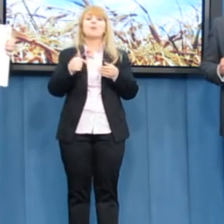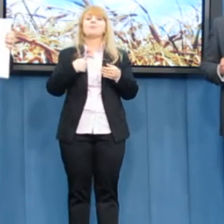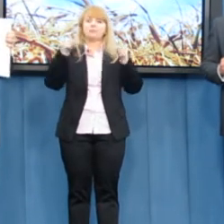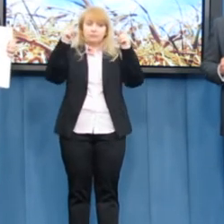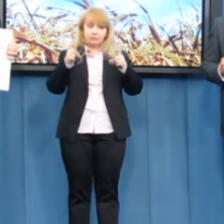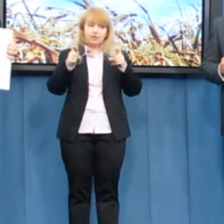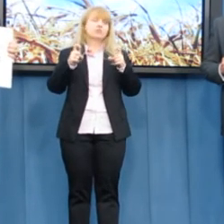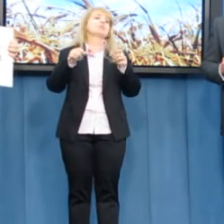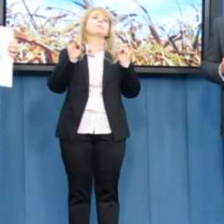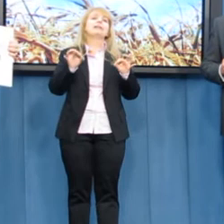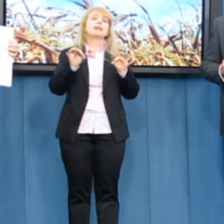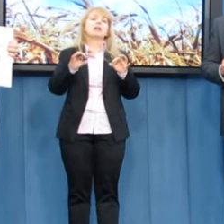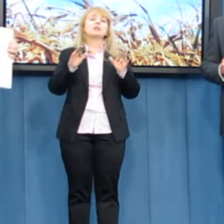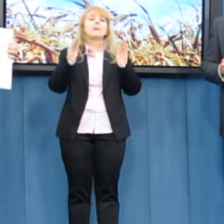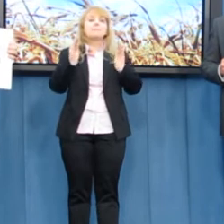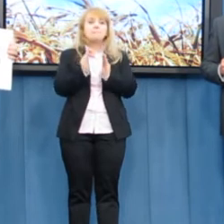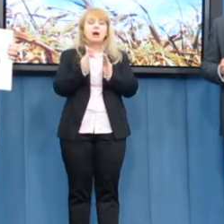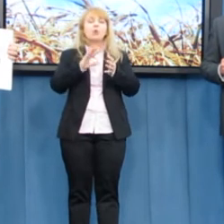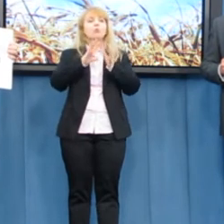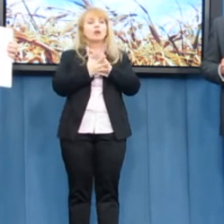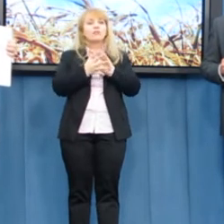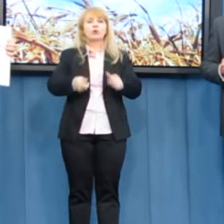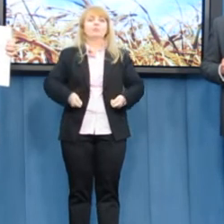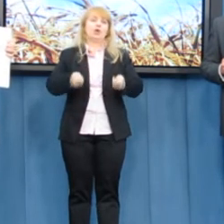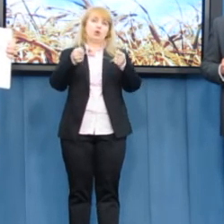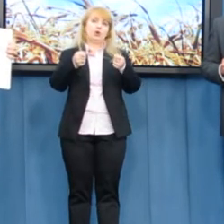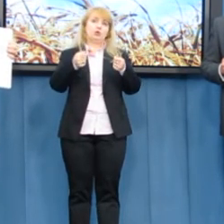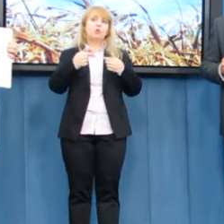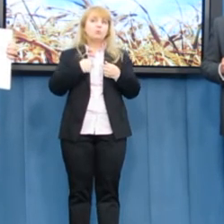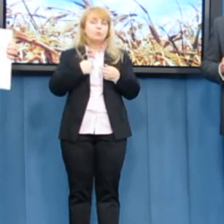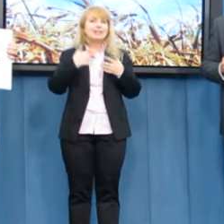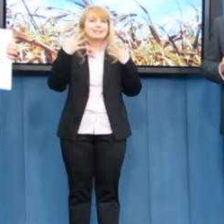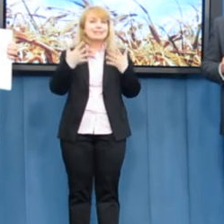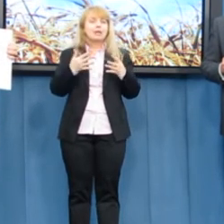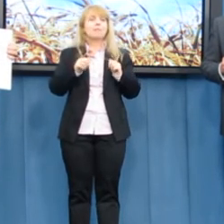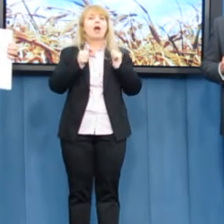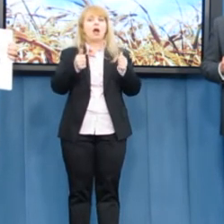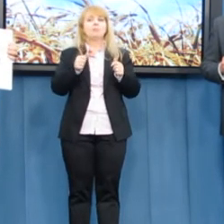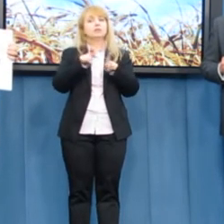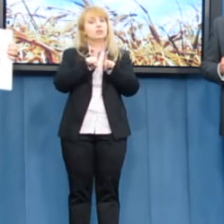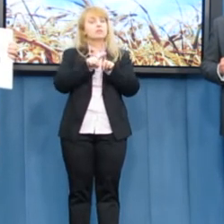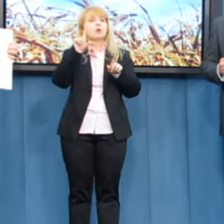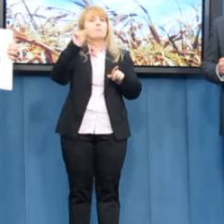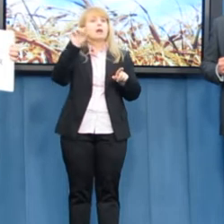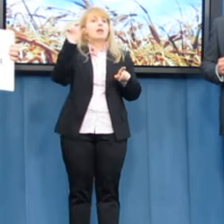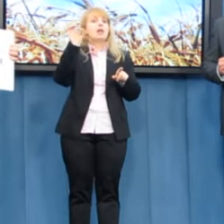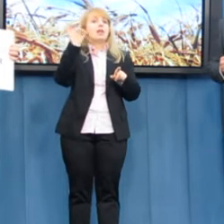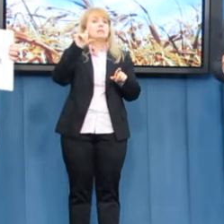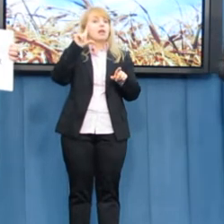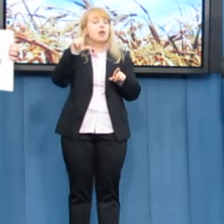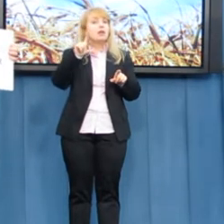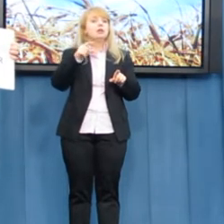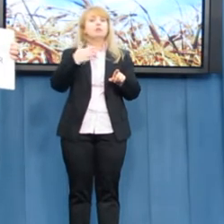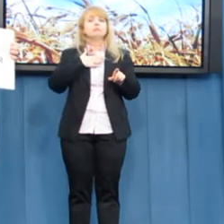zaczynamy, rozpoczynamy małą reformę rolną. Liczymy na to, że nawet Polskie Stronnictwo Ludowe poprze nasze